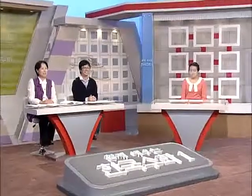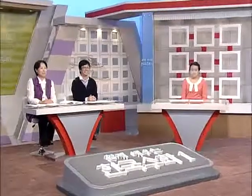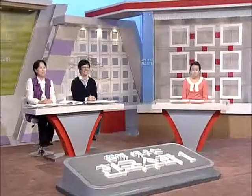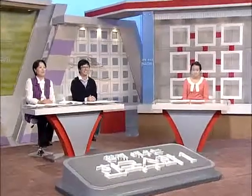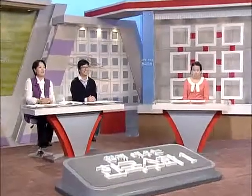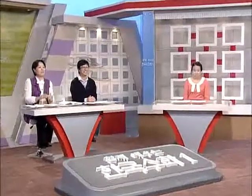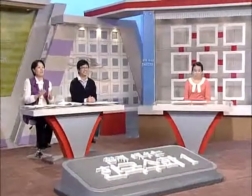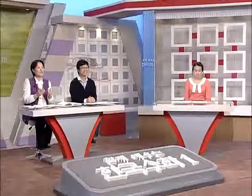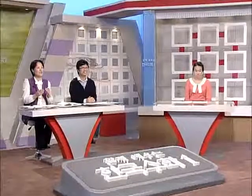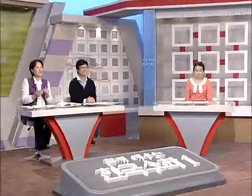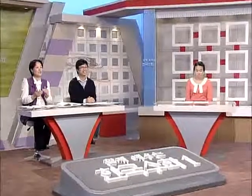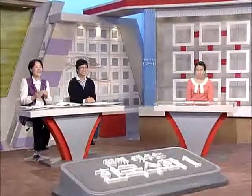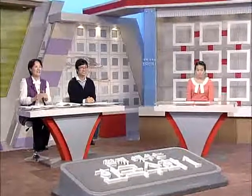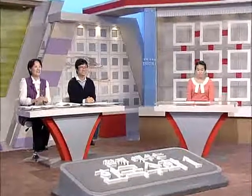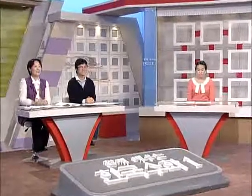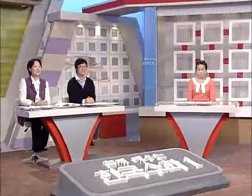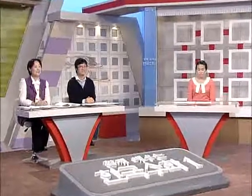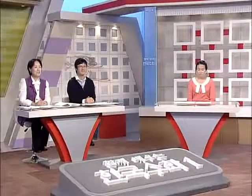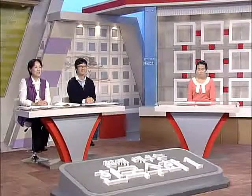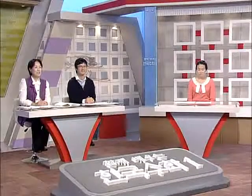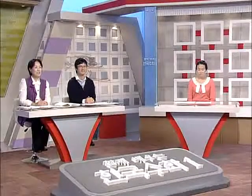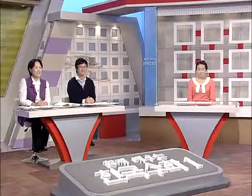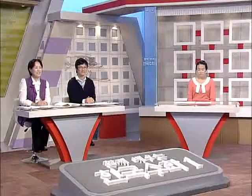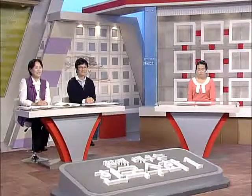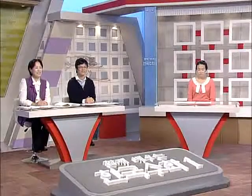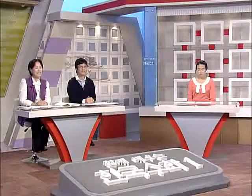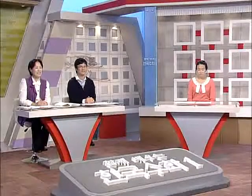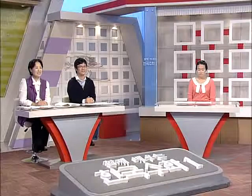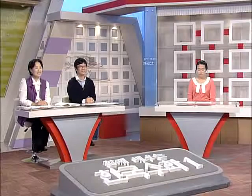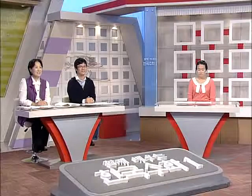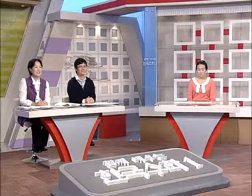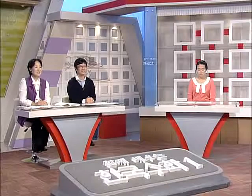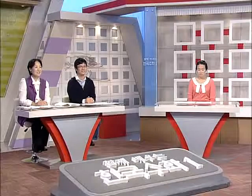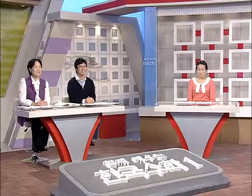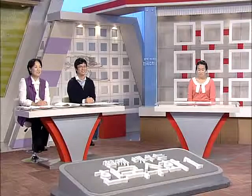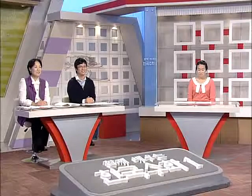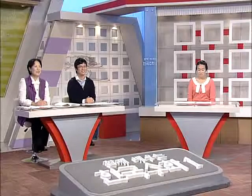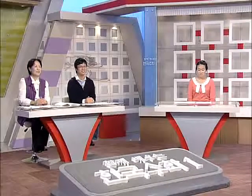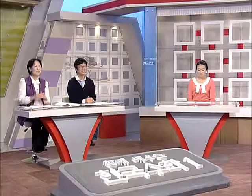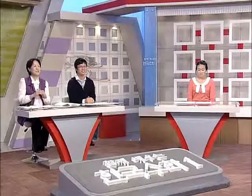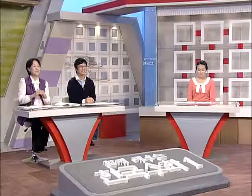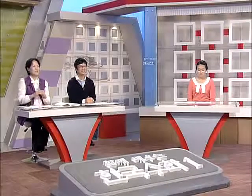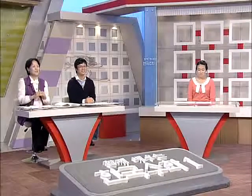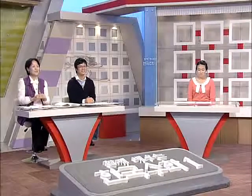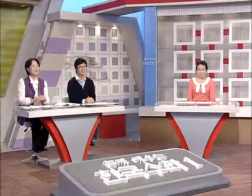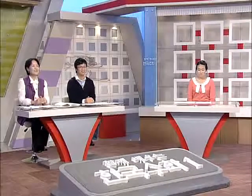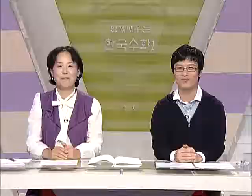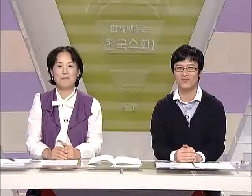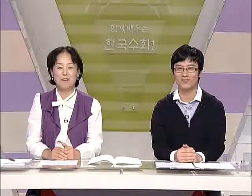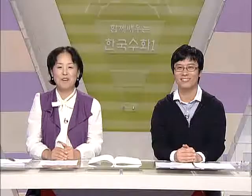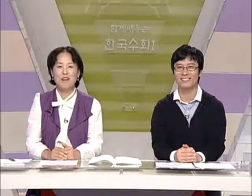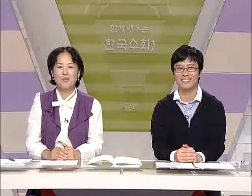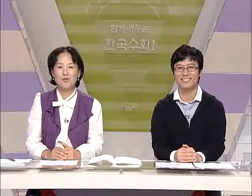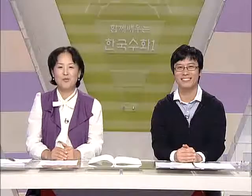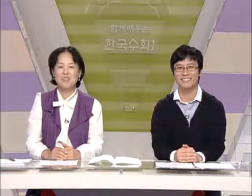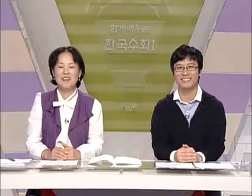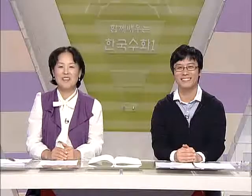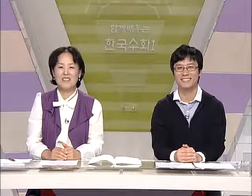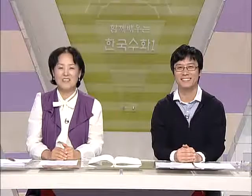수화를 사용하는 농인들이 여러분들의 이웃에 같이 하고 있다는 사실을 인식하신다면 농인이 겪고 있는 소통의 장벽 조금은 제거되지